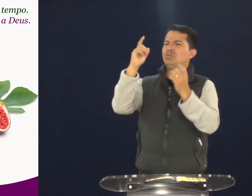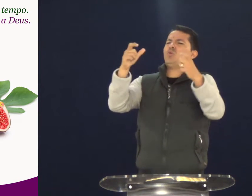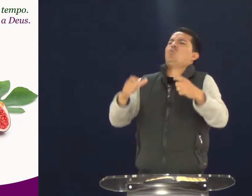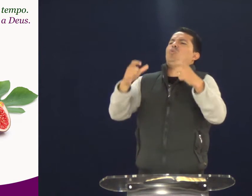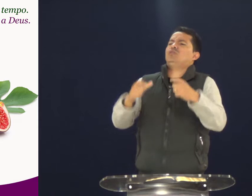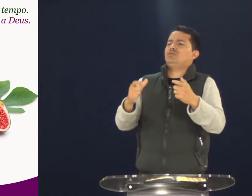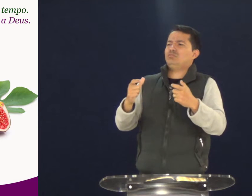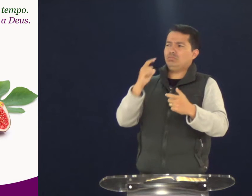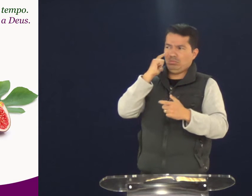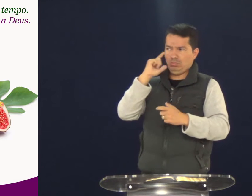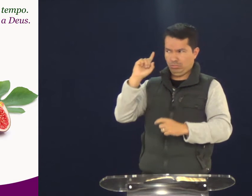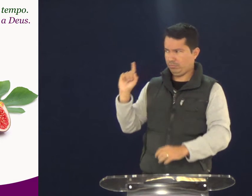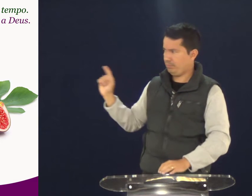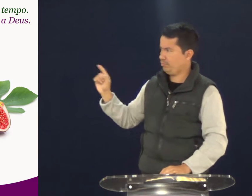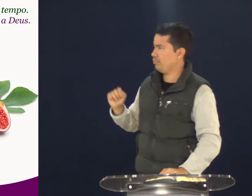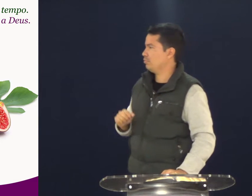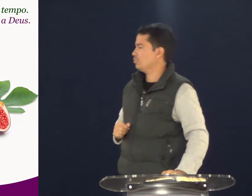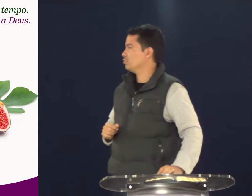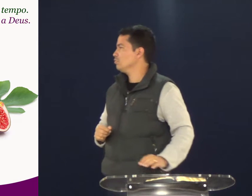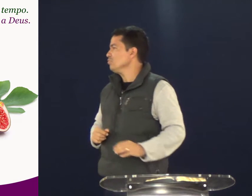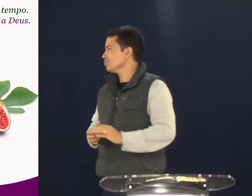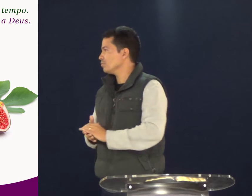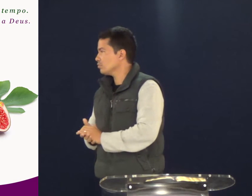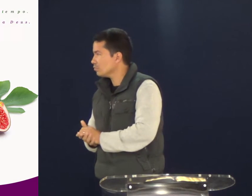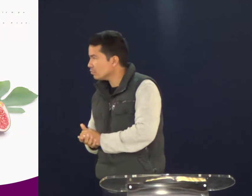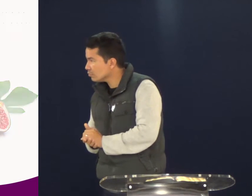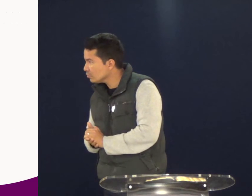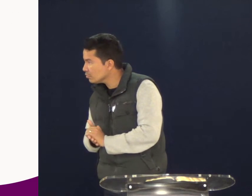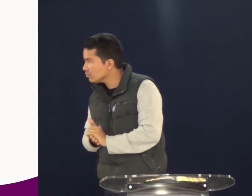Então, aonde que eu vejo isso na Bíblia? Pode passar.